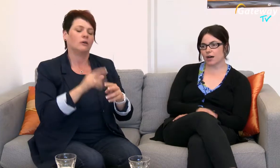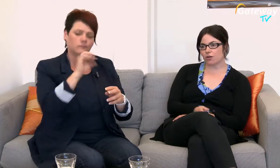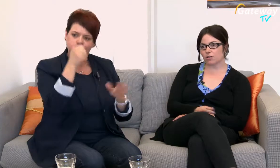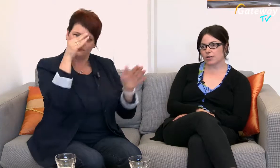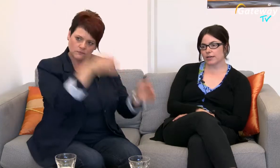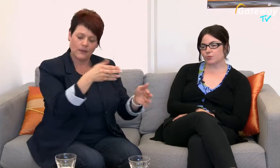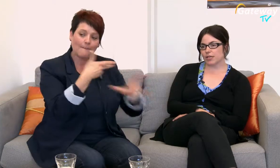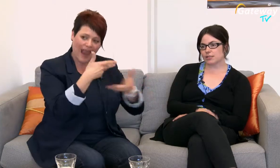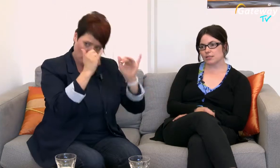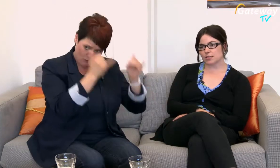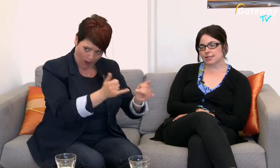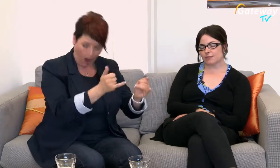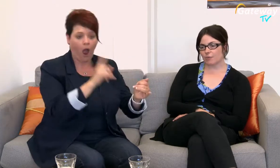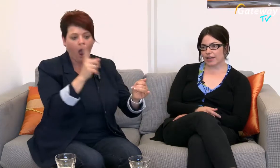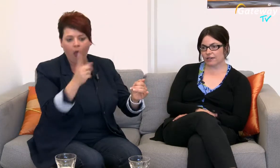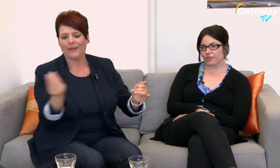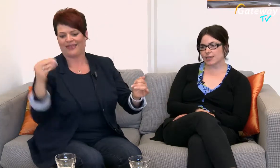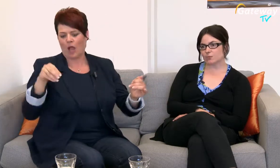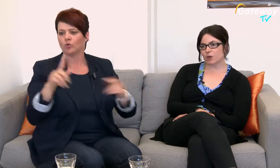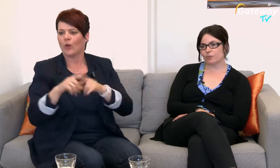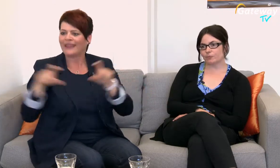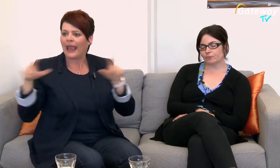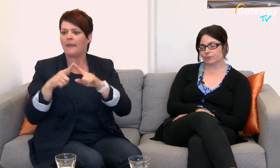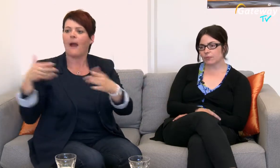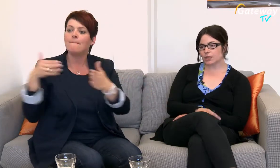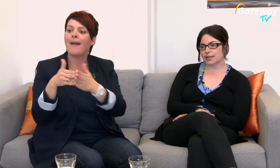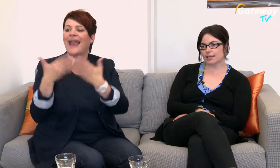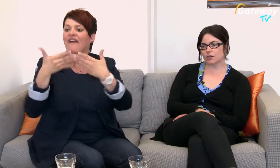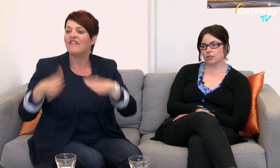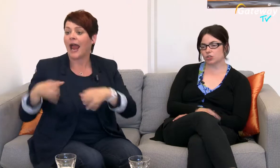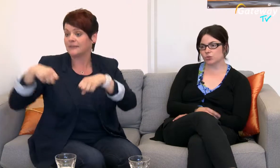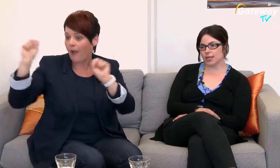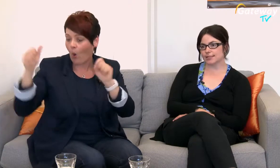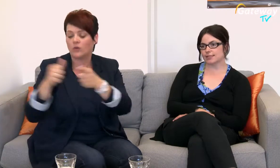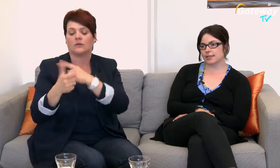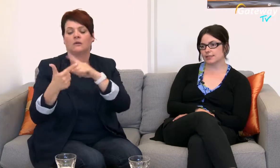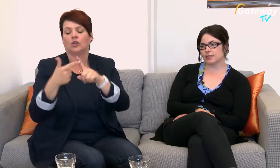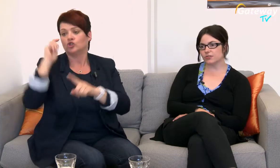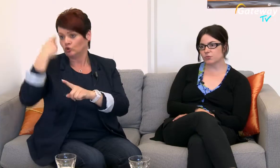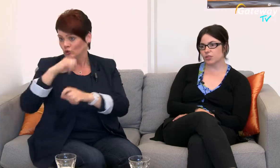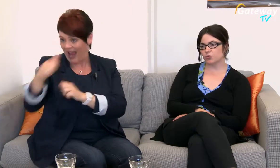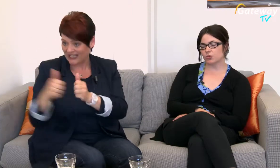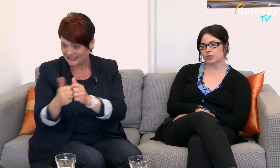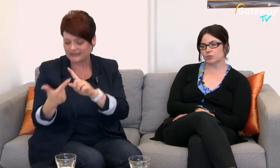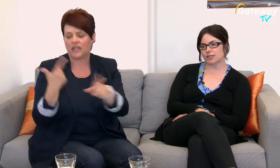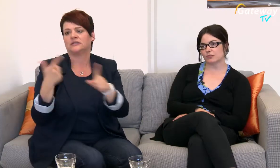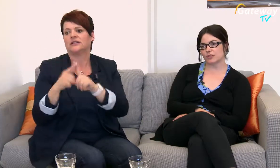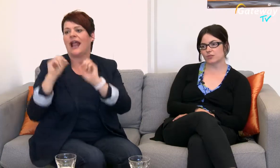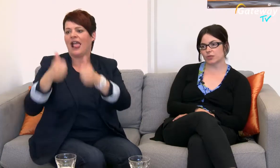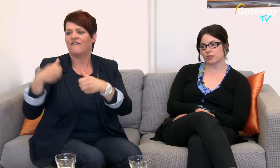auch entsprechend das Thema Barrierefreies Bauen dann auch die Studienassistenz, den Hilfsmittelpool, den Umsetzungsdienstverblindenden